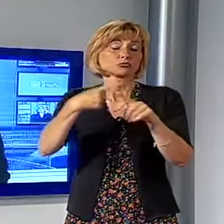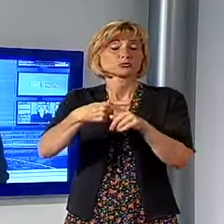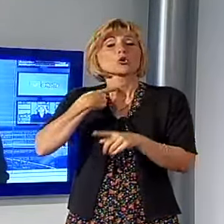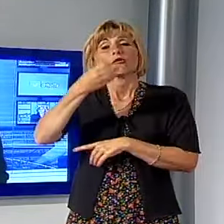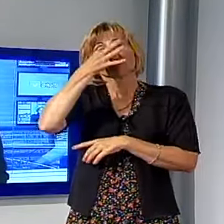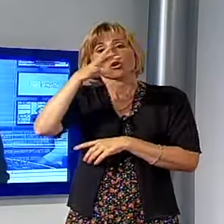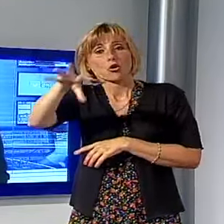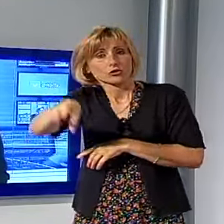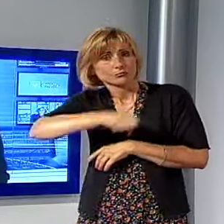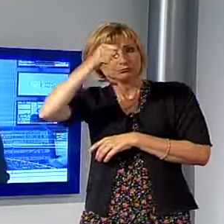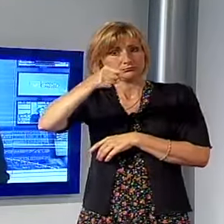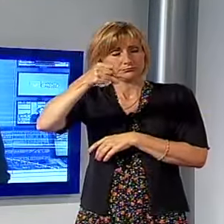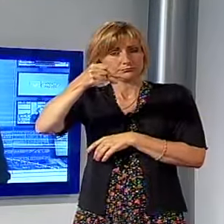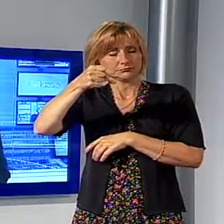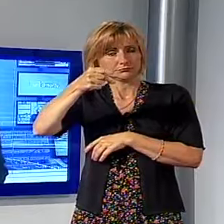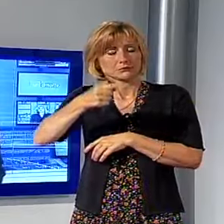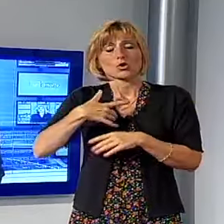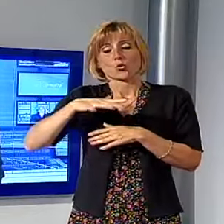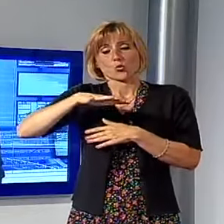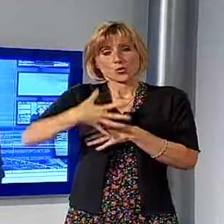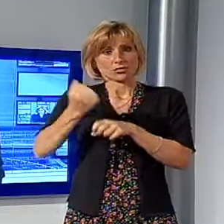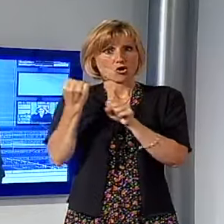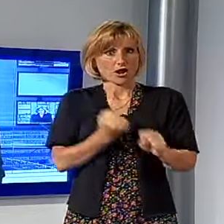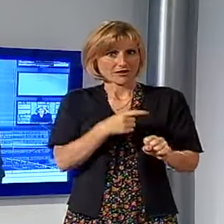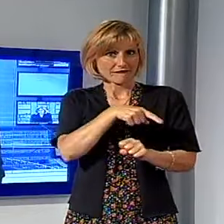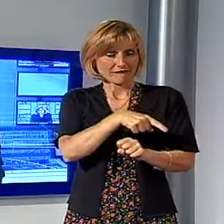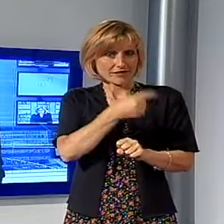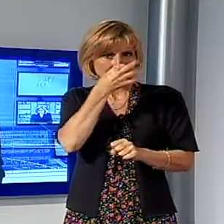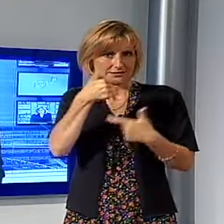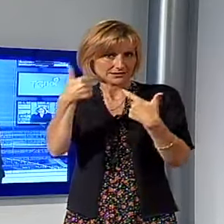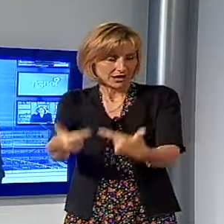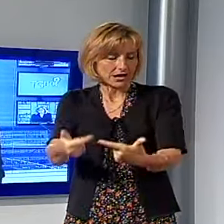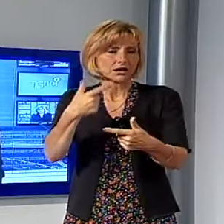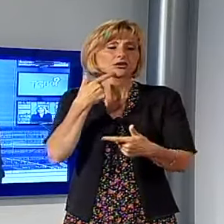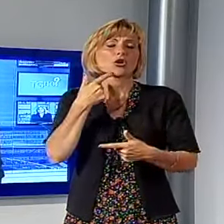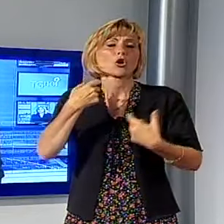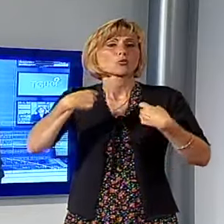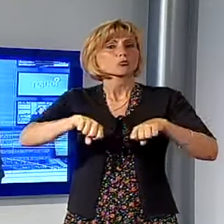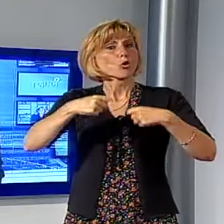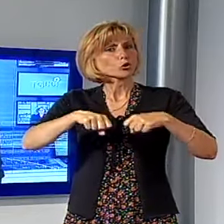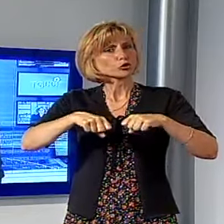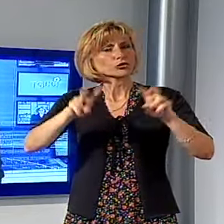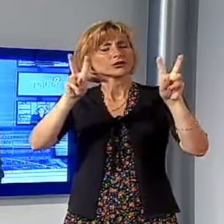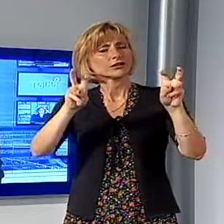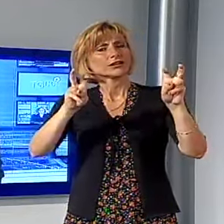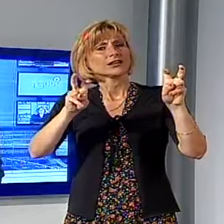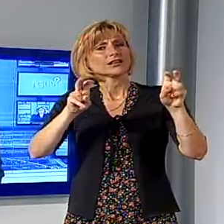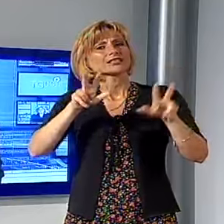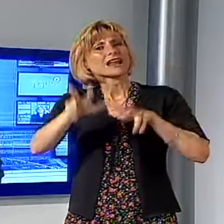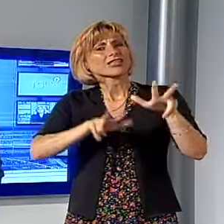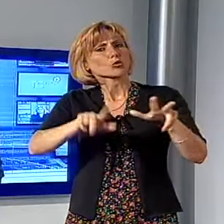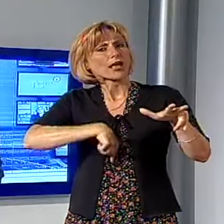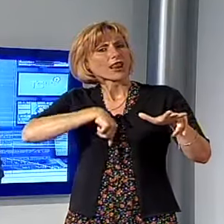fiore che era stato lasciato nel quinto anniversario. Proteste da parte dei motociclisti delle tartarughe lente,